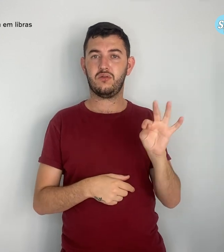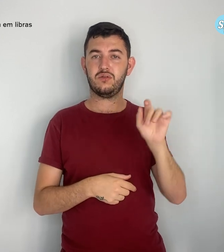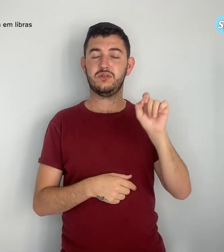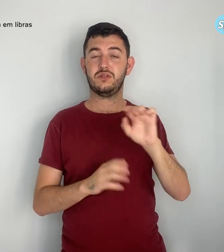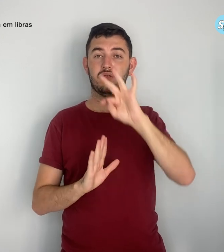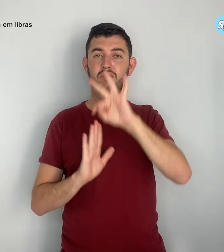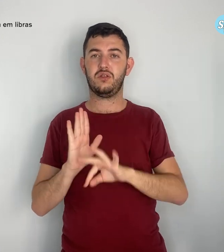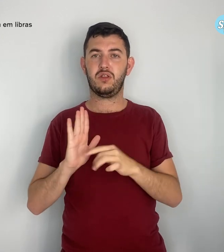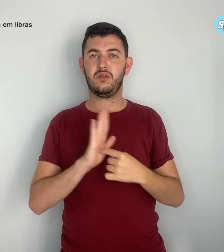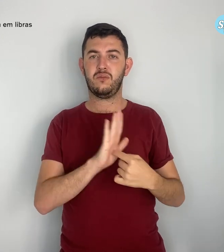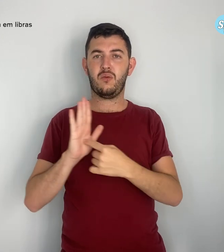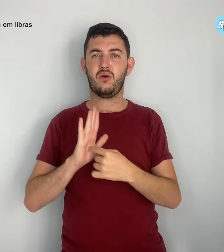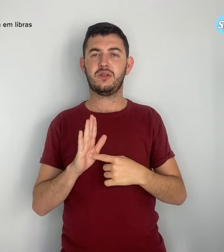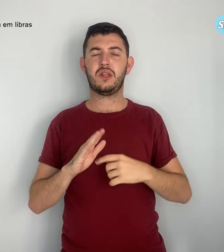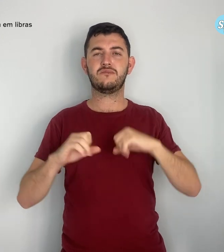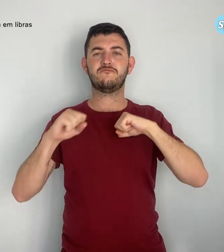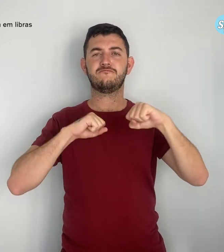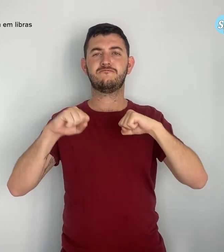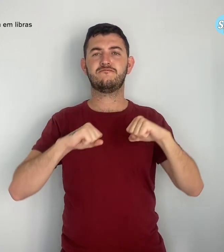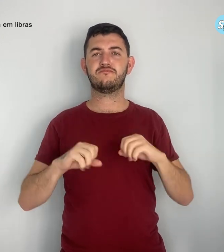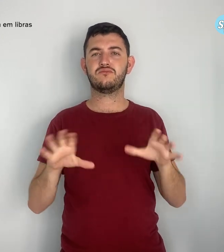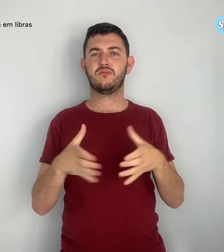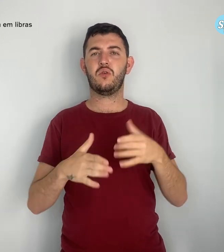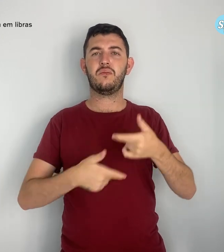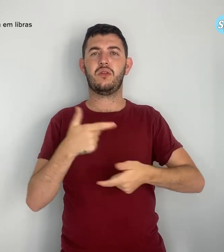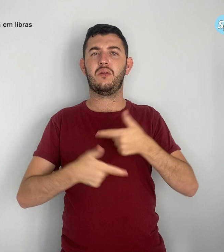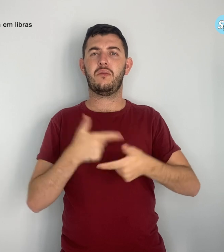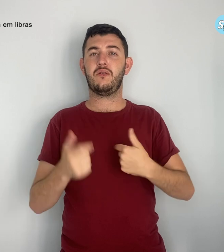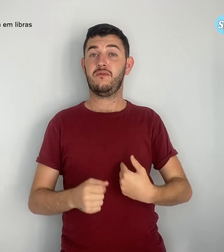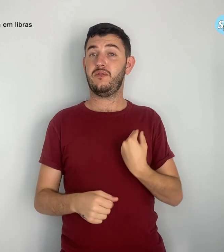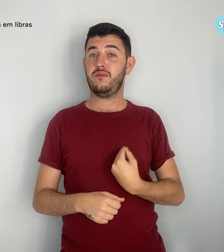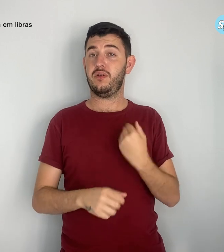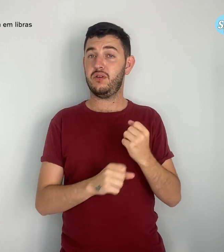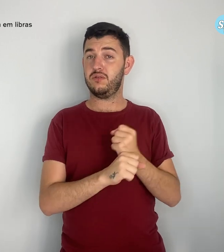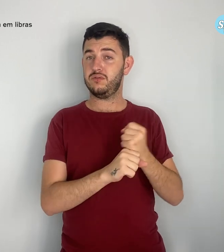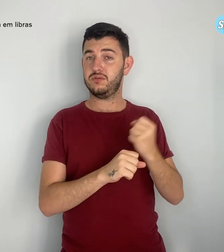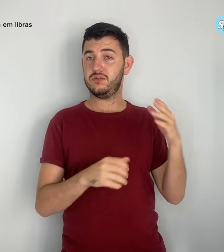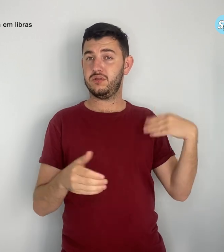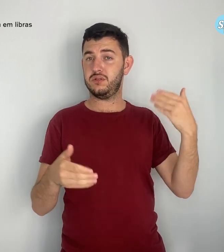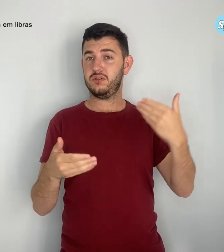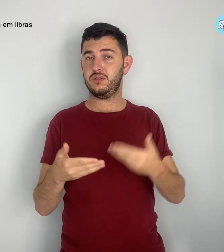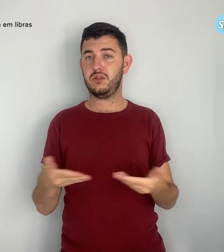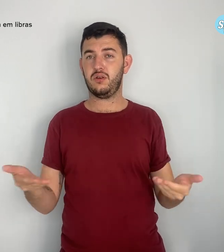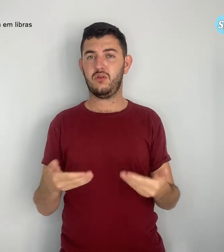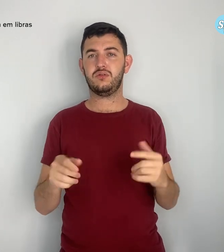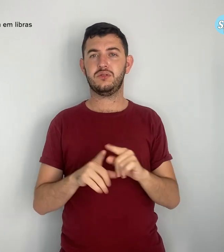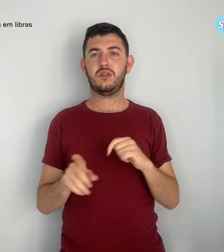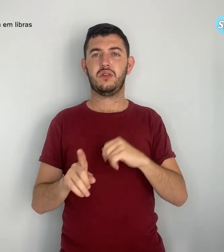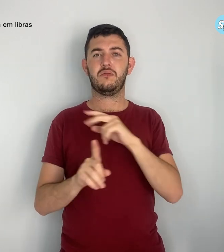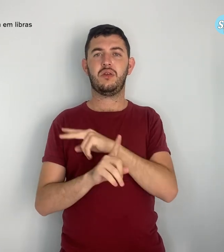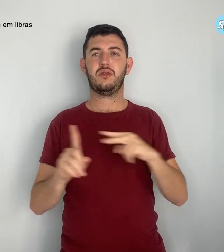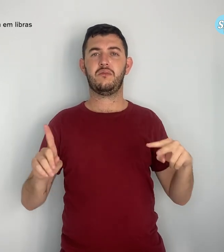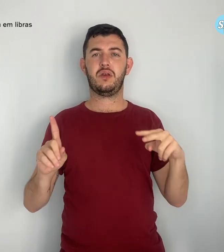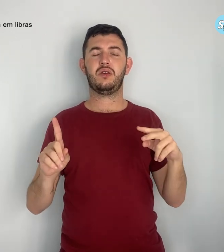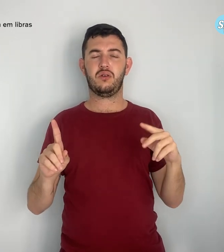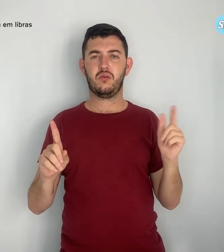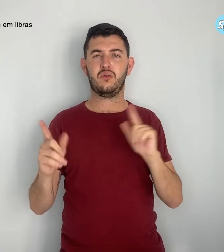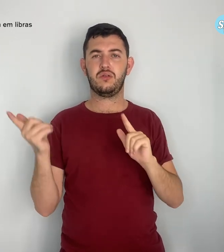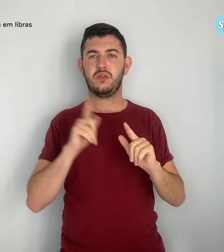classe trabalhadora nos últimos anos, das perspectivas que se abriram com a vitória eleitoral de